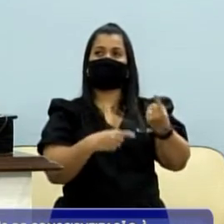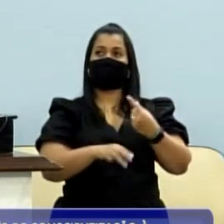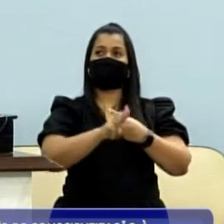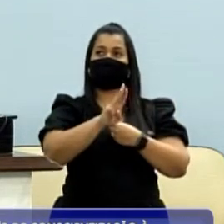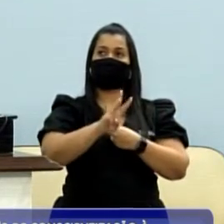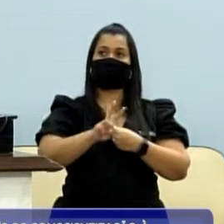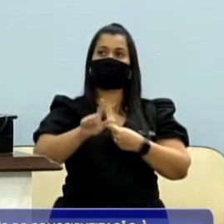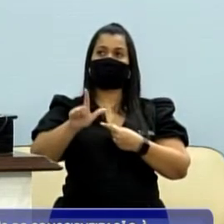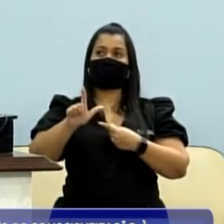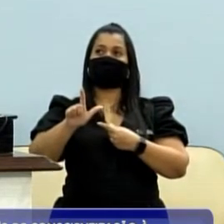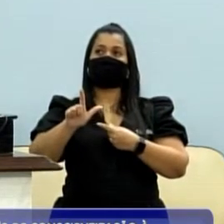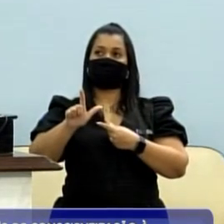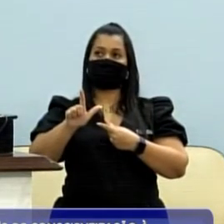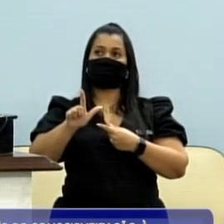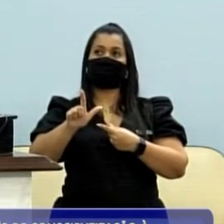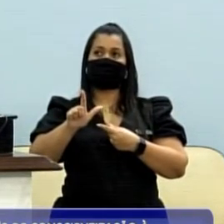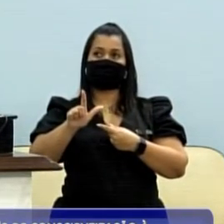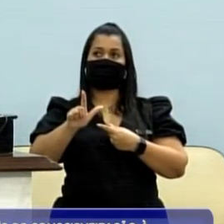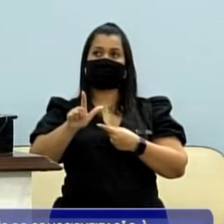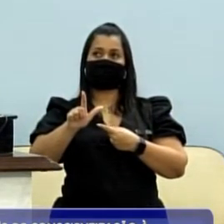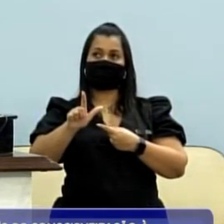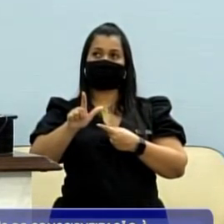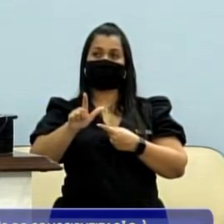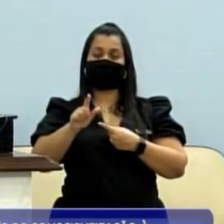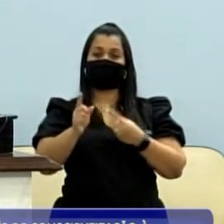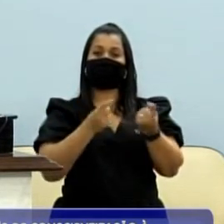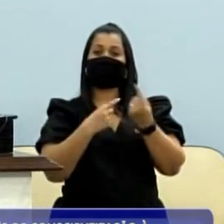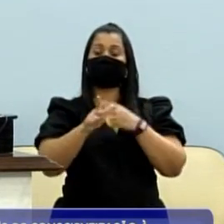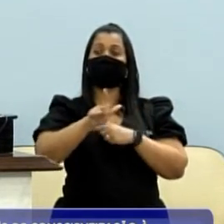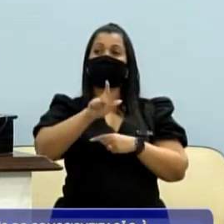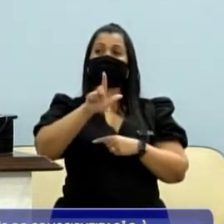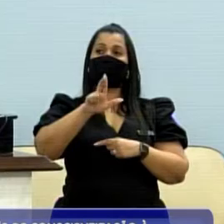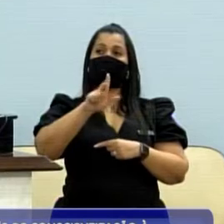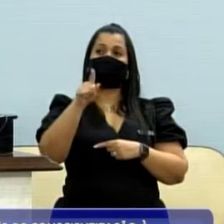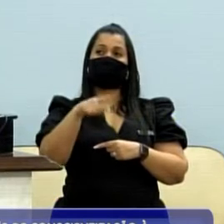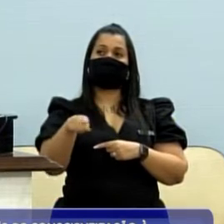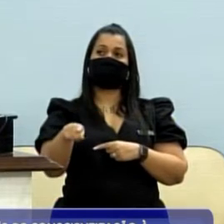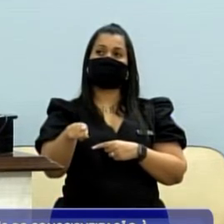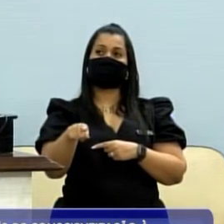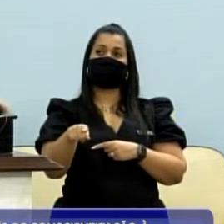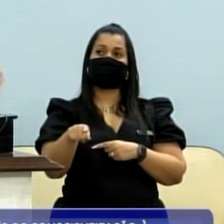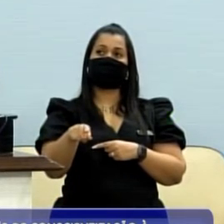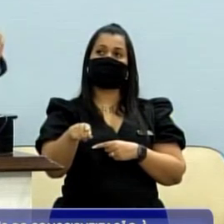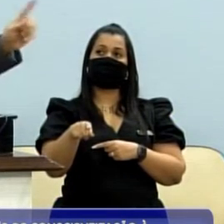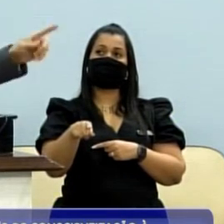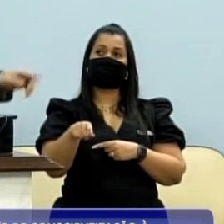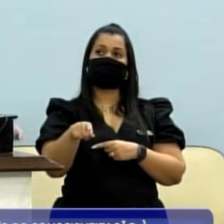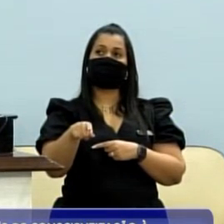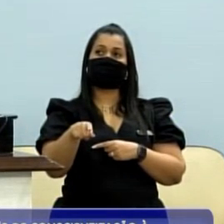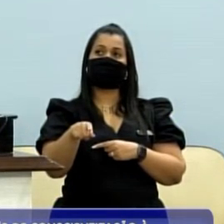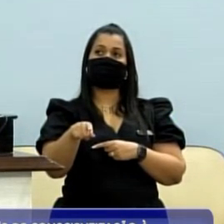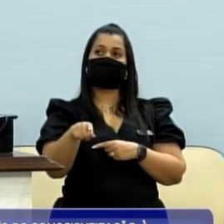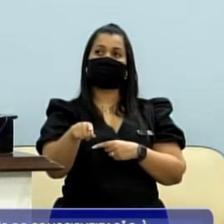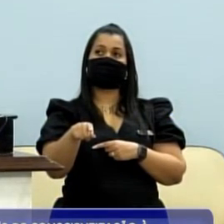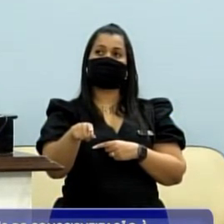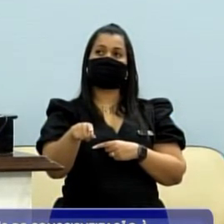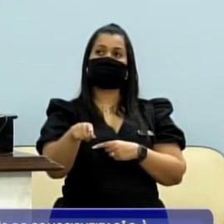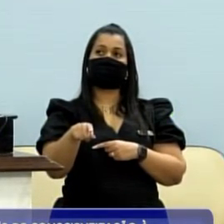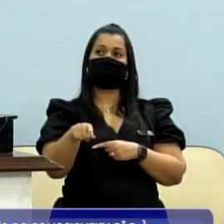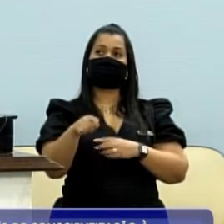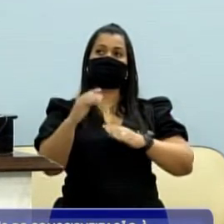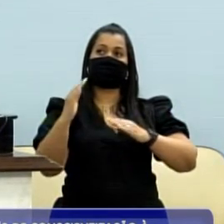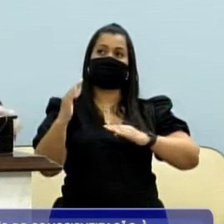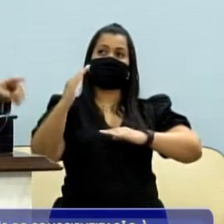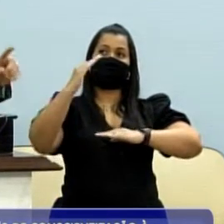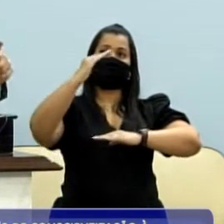Alto Rio Preto ao Jardim Maracanã, ali na Avenida da Luz, sai atrás do Farroupilha e vai até o outro lado da